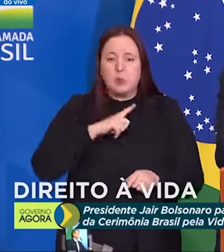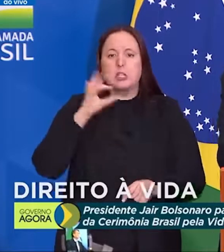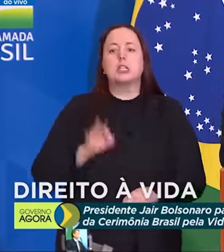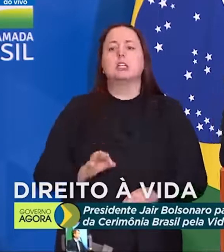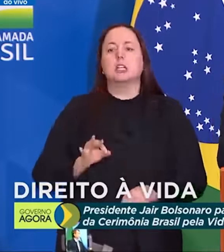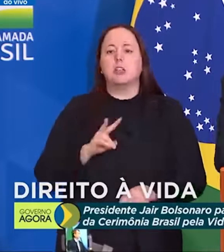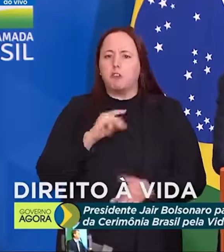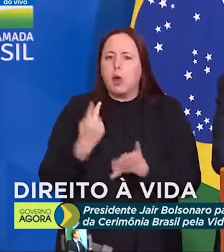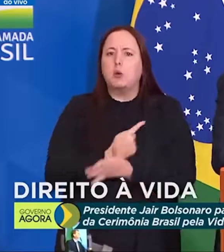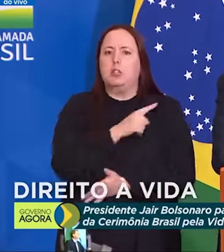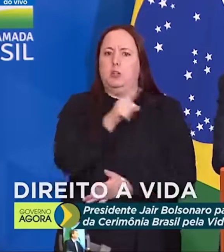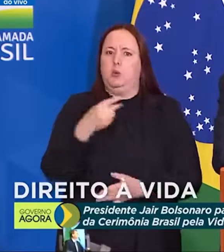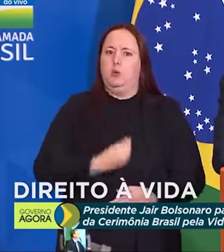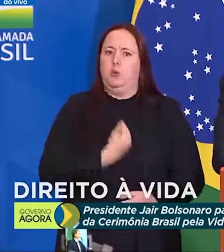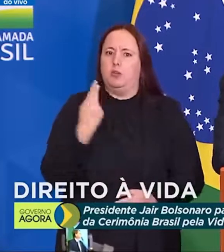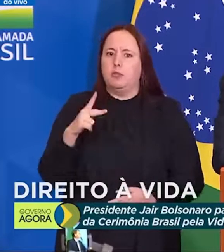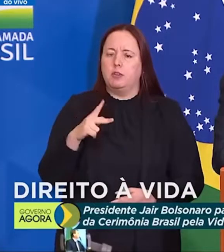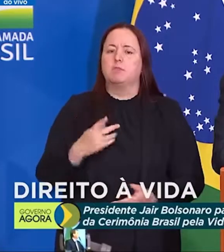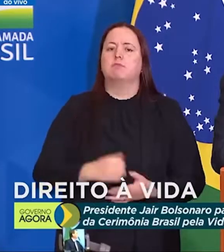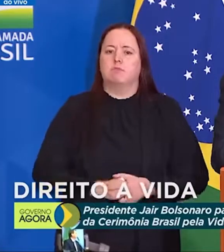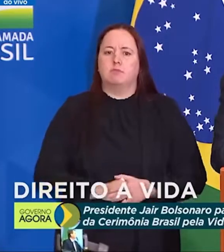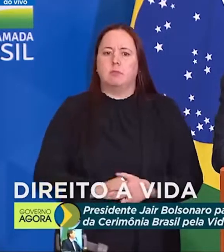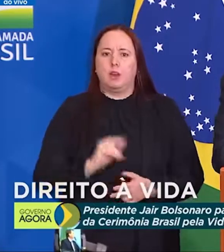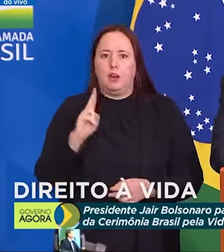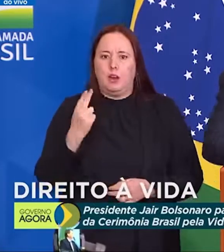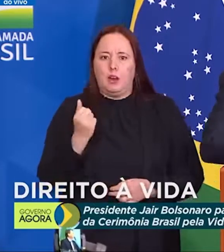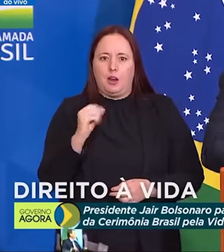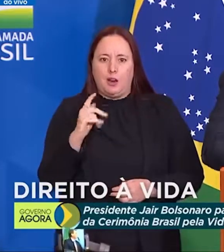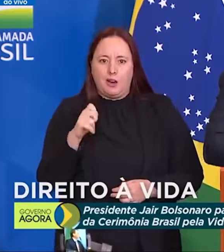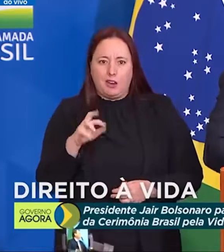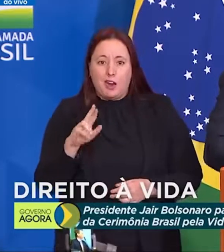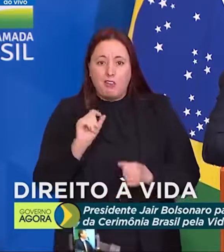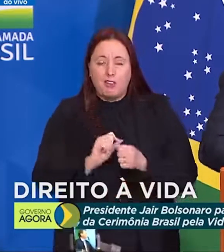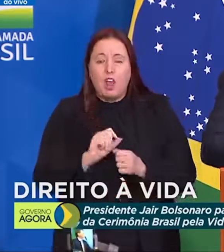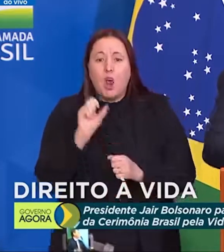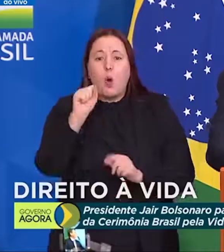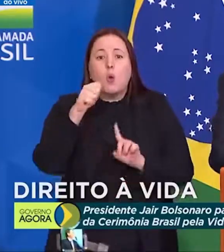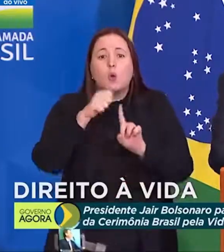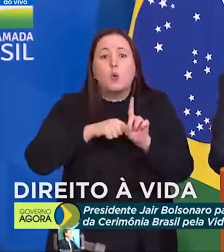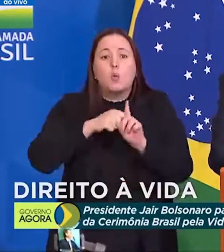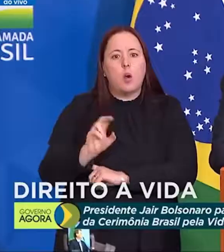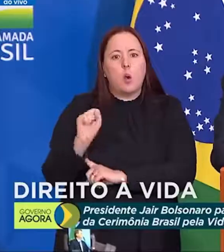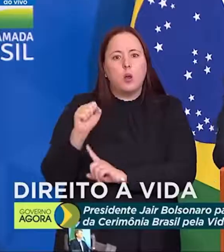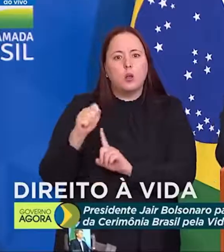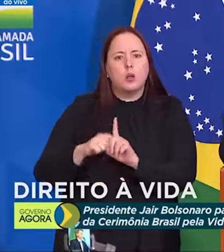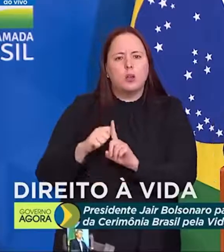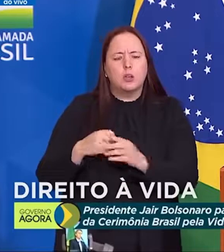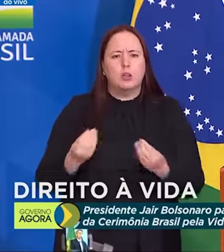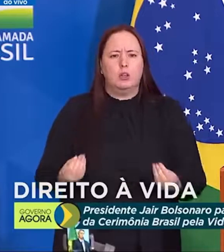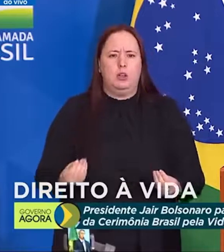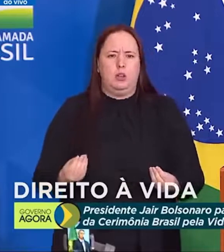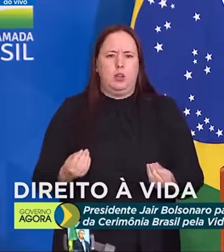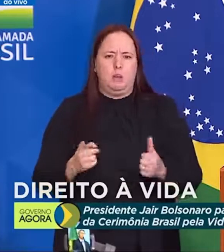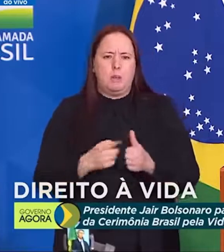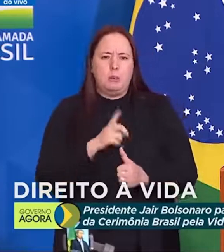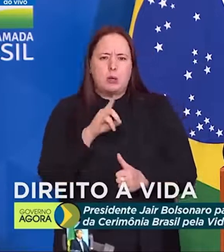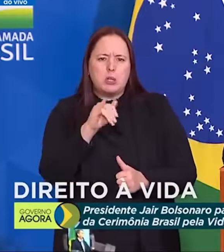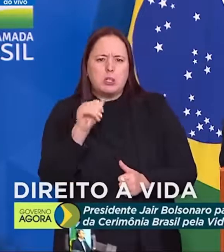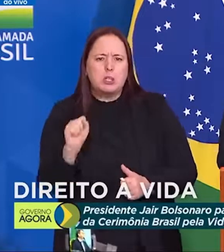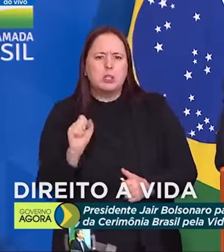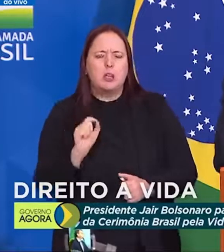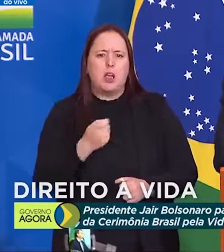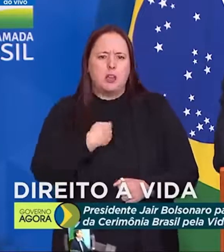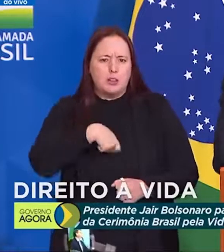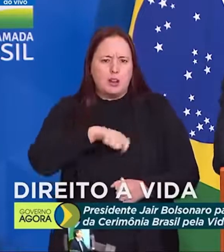certeza disso? Os hacks tiveram oito meses com a senha do ministro Banhos. Nos primeiros dias, o